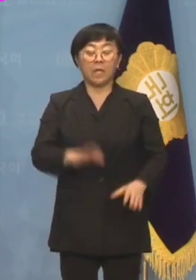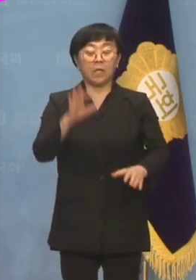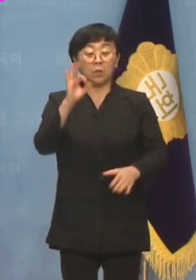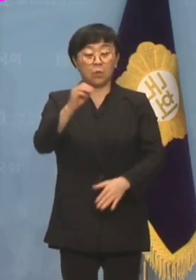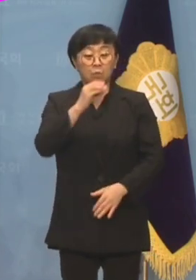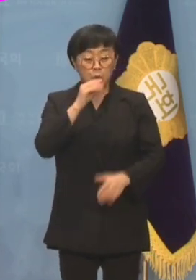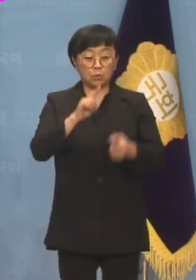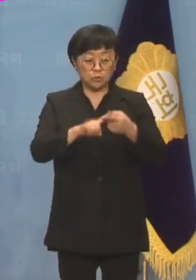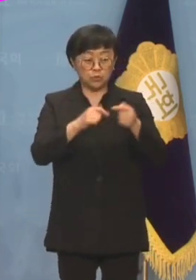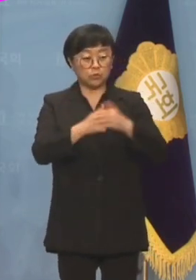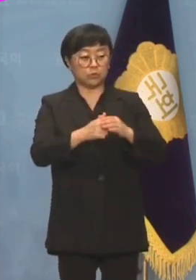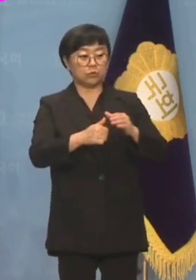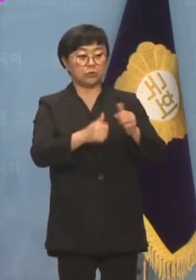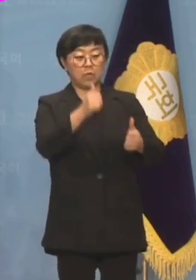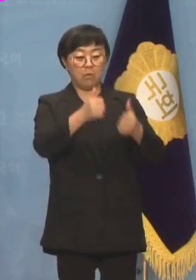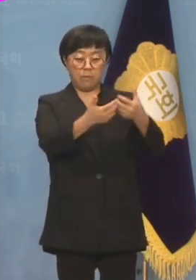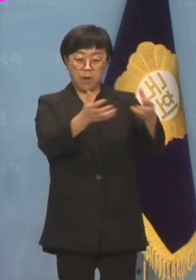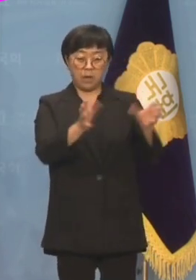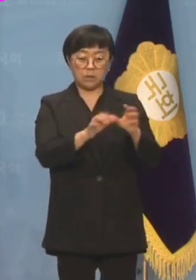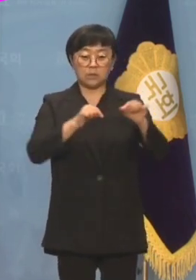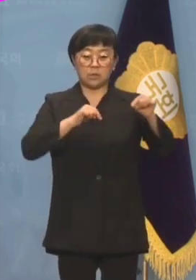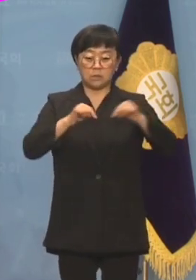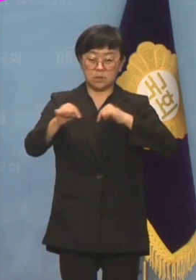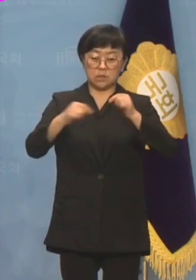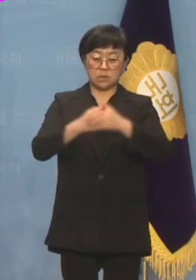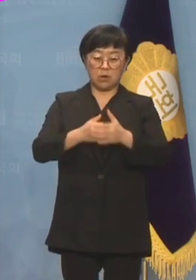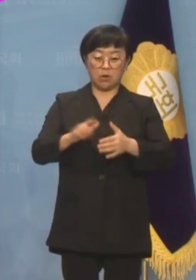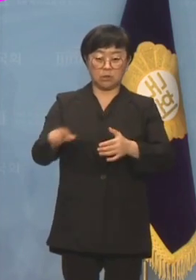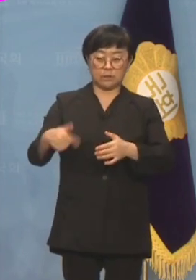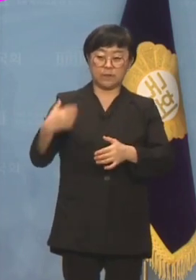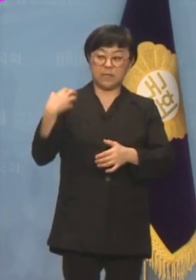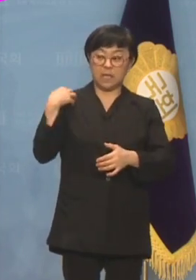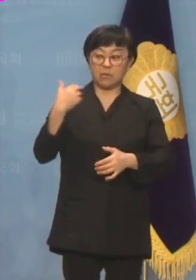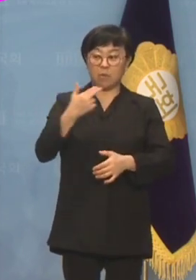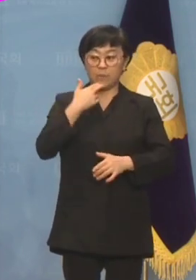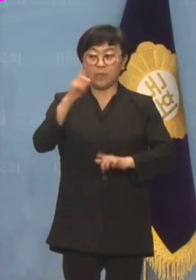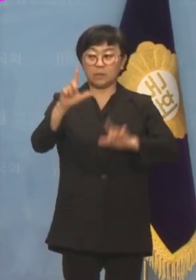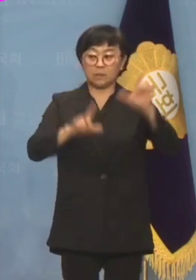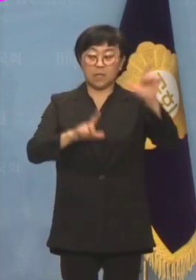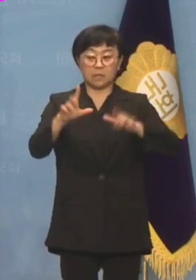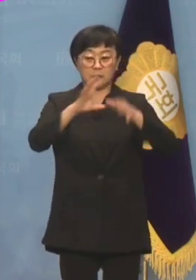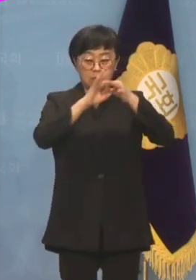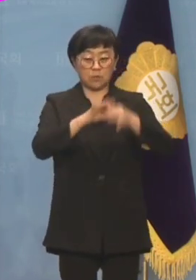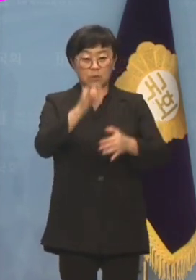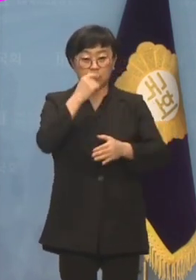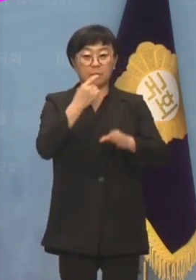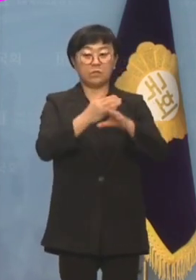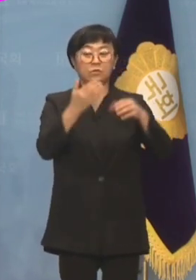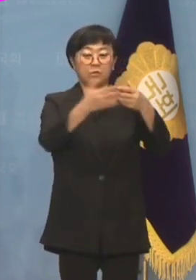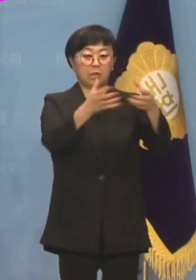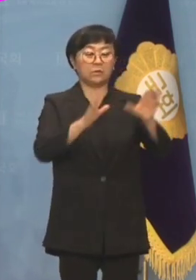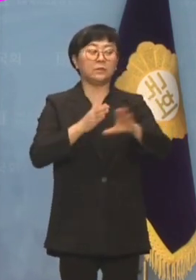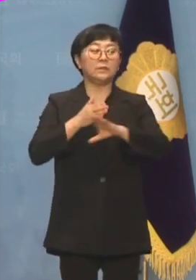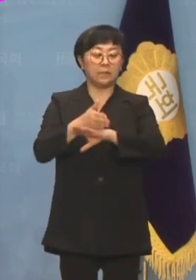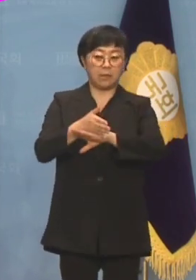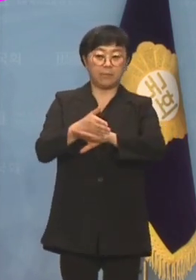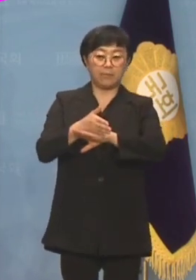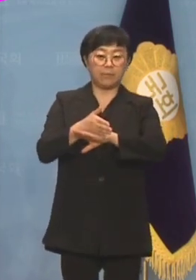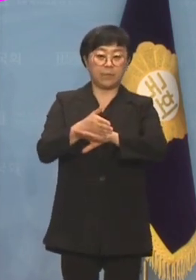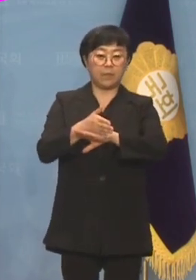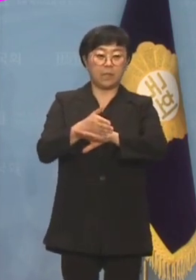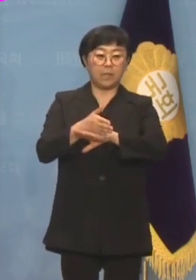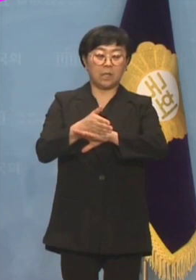돈본트 전당대회 사건에 대한 정치적, 도의적 책임을 지지 않는 자세로 일관하던 민주당이 뒤늦게